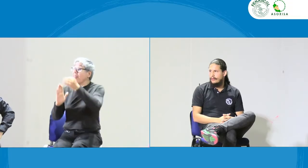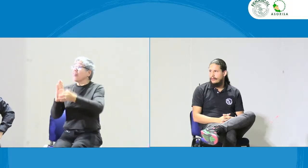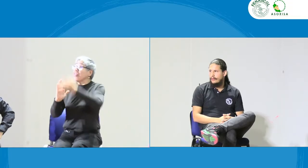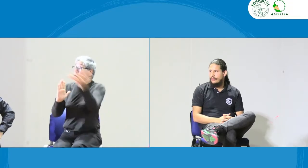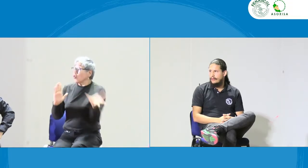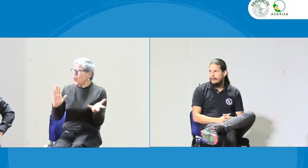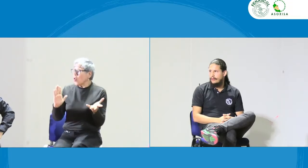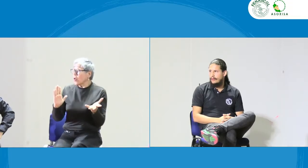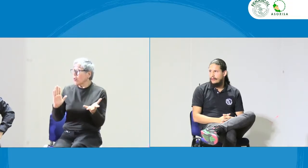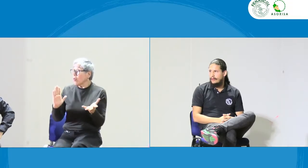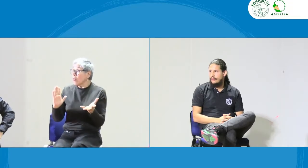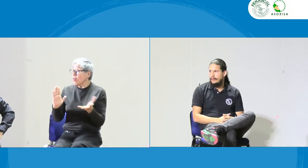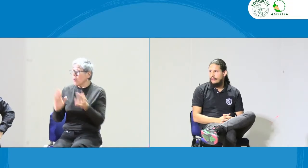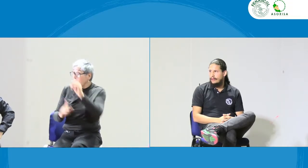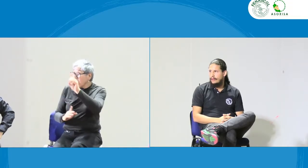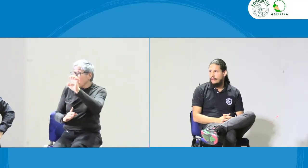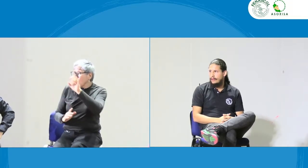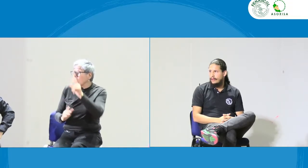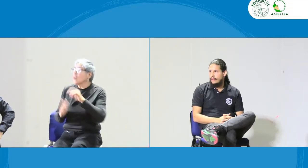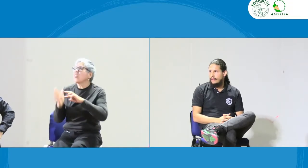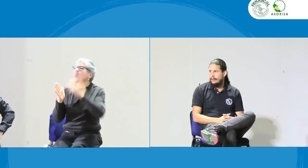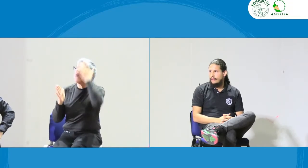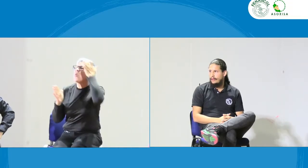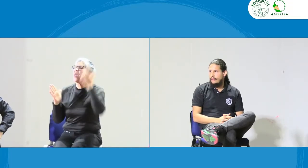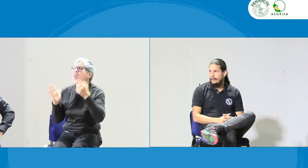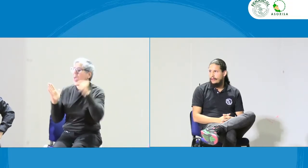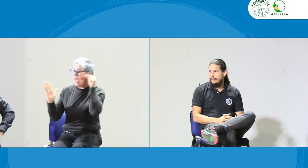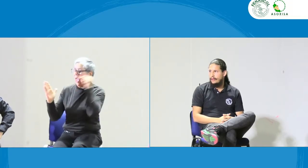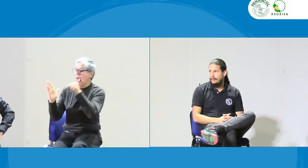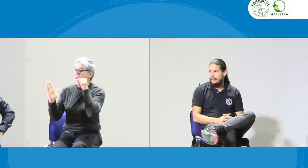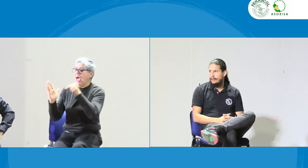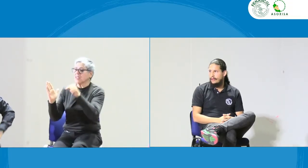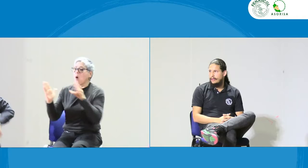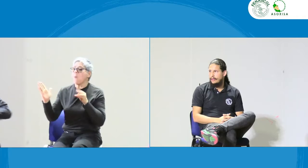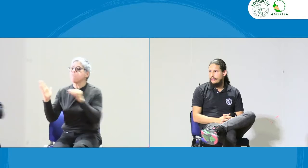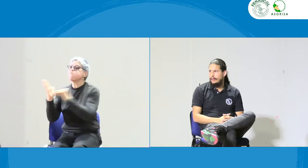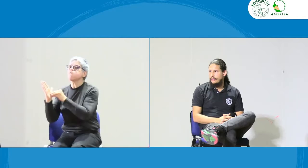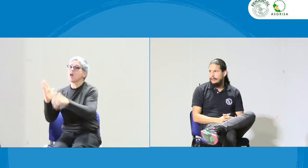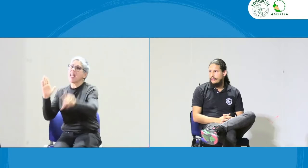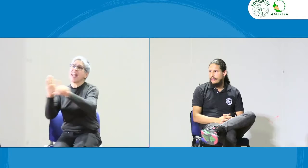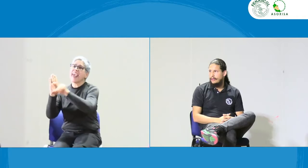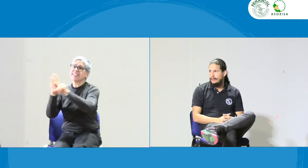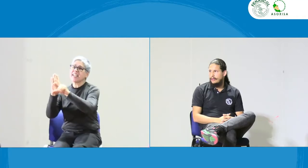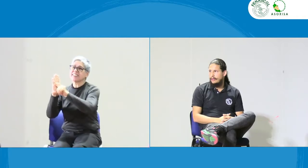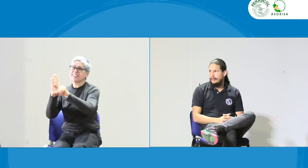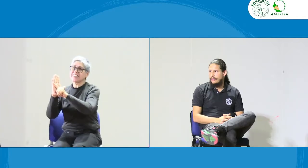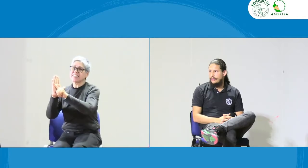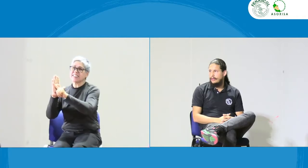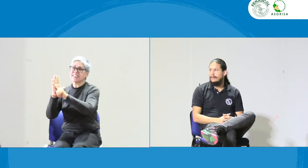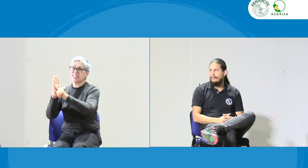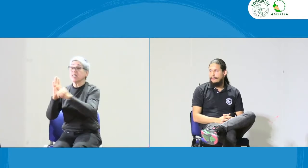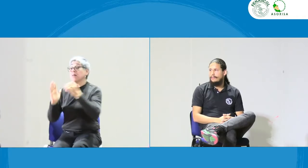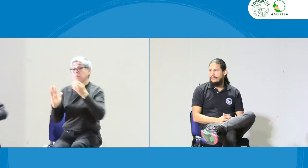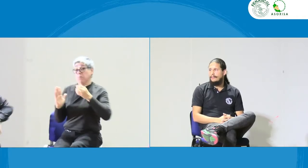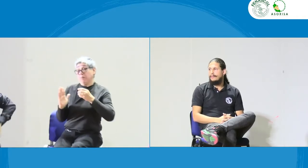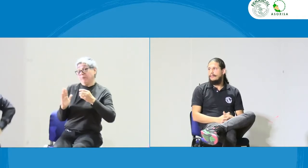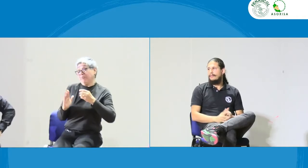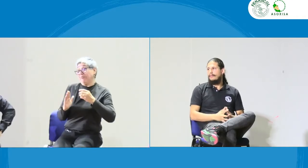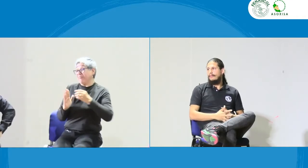con exactitud este concepto. Estamos hablando código de ética lógico, que es más bien